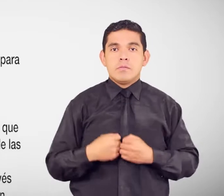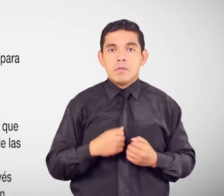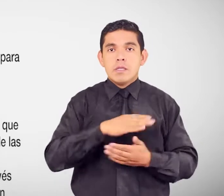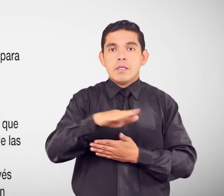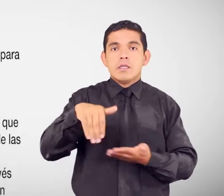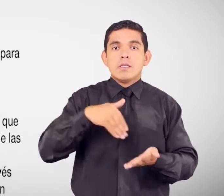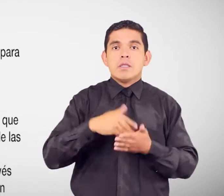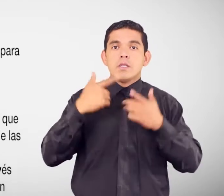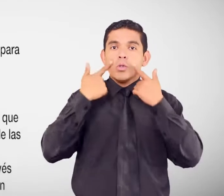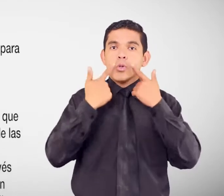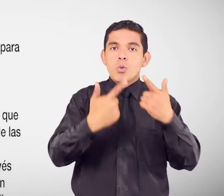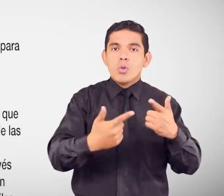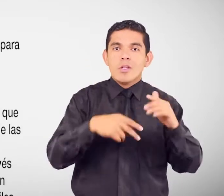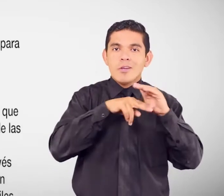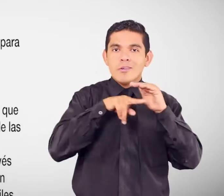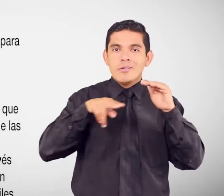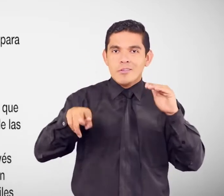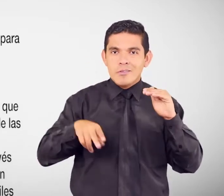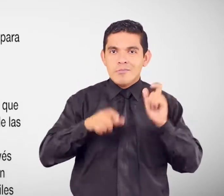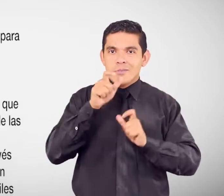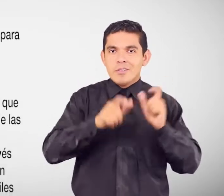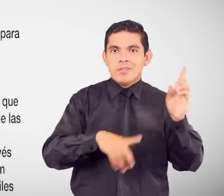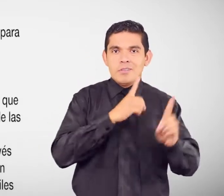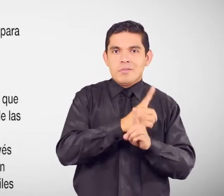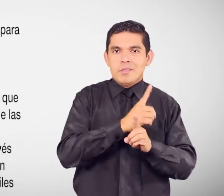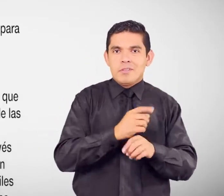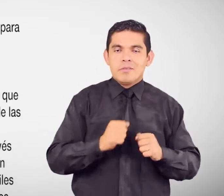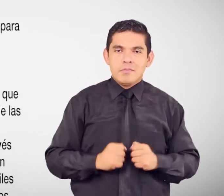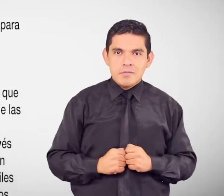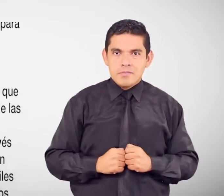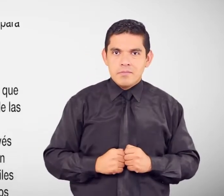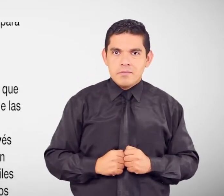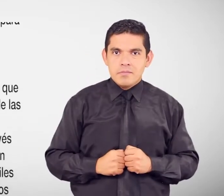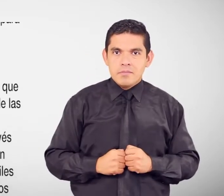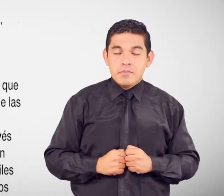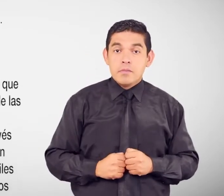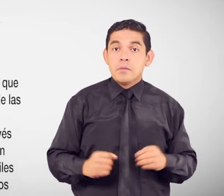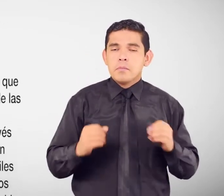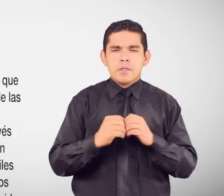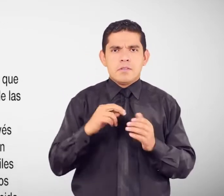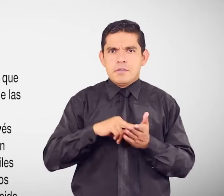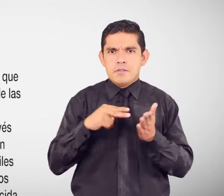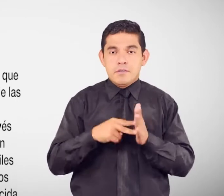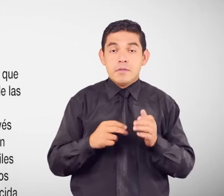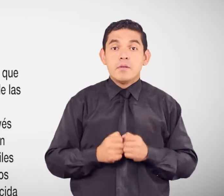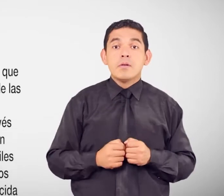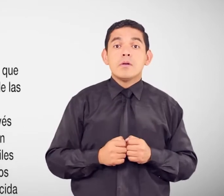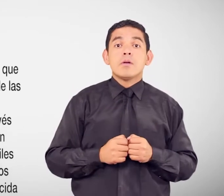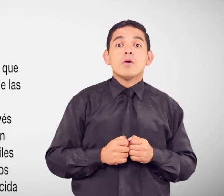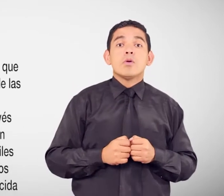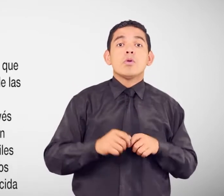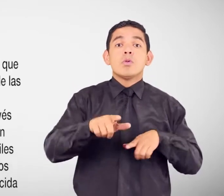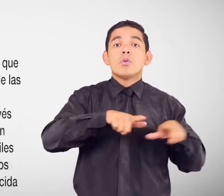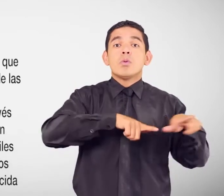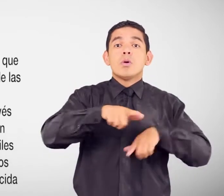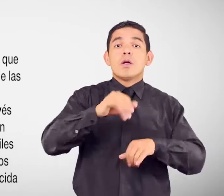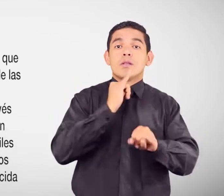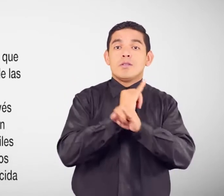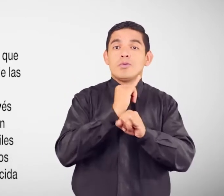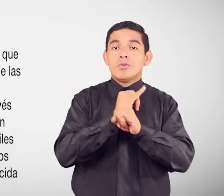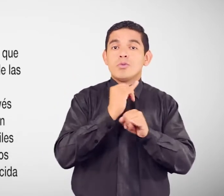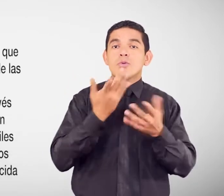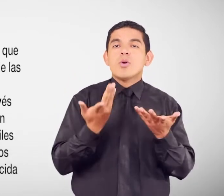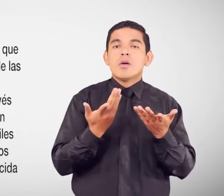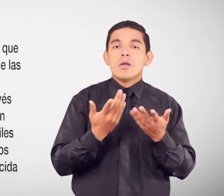¿En qué consiste? Son unidades De atención institucional Que se encarga De potenciar El desarrollo De las habilidades De las